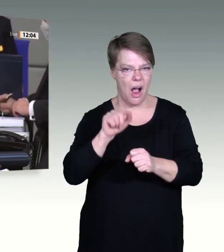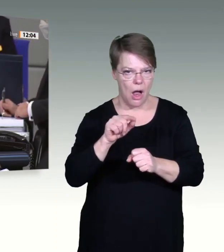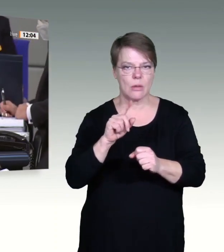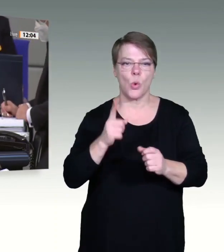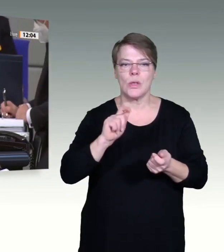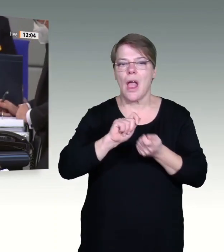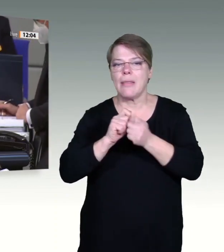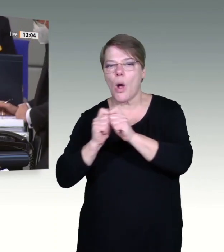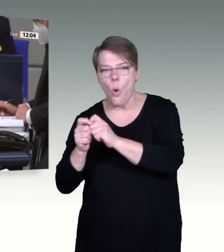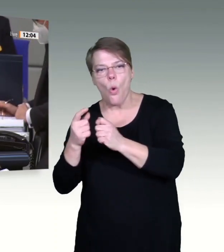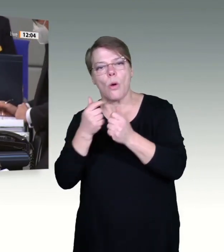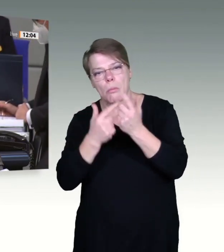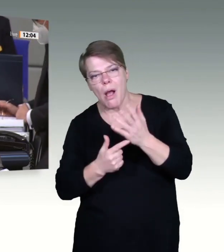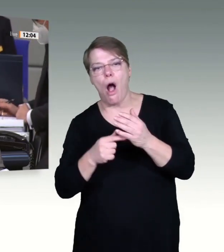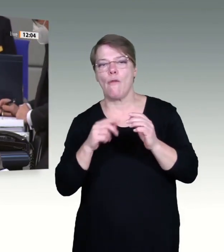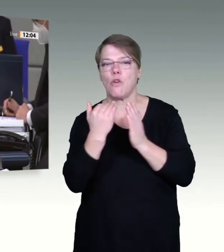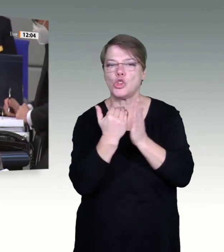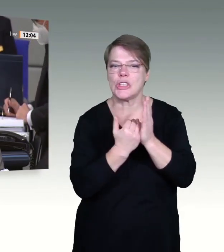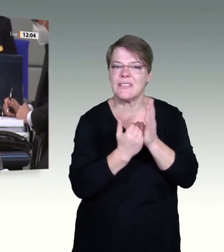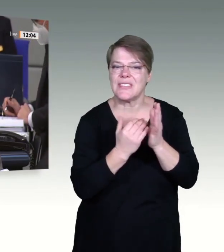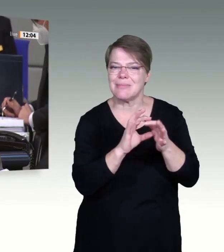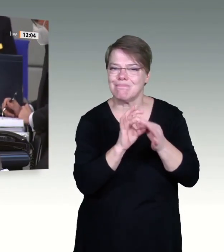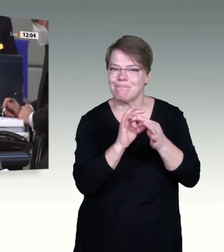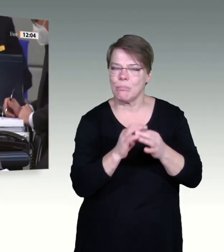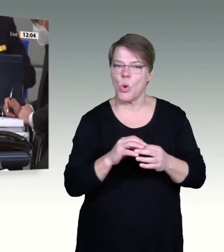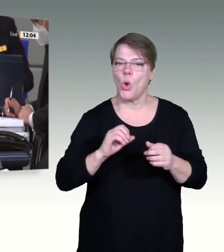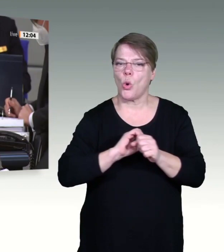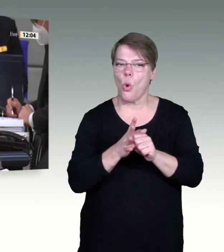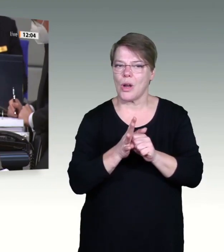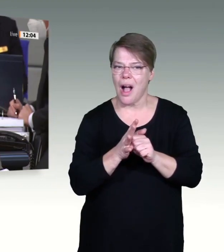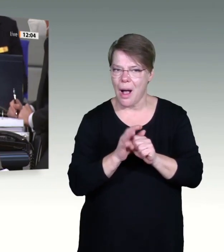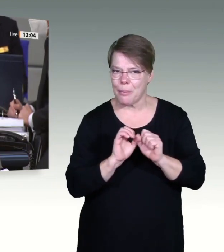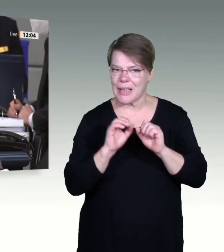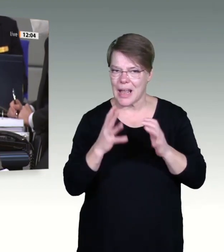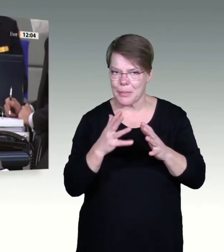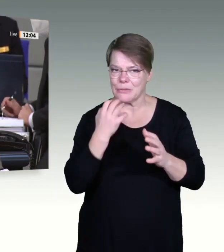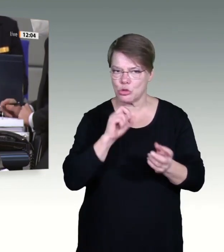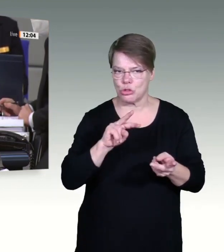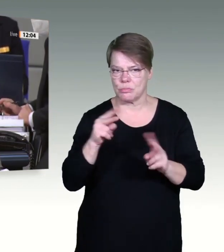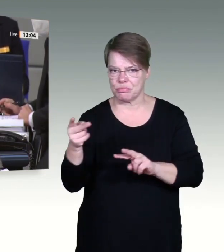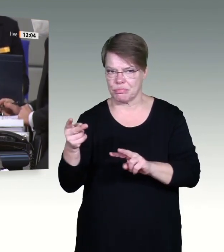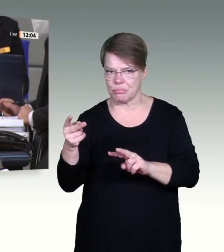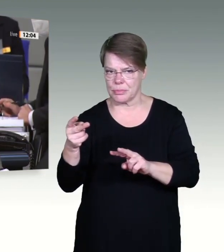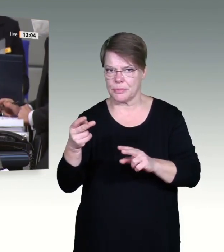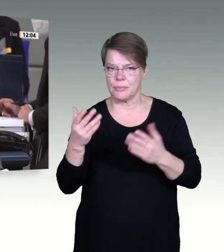abweichen. Dafür ist gemäß § 78 Absatz 5 in Verbindung mit